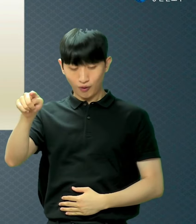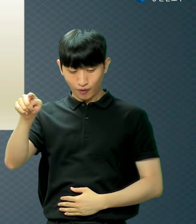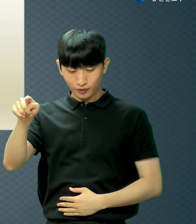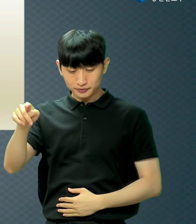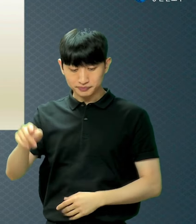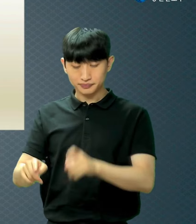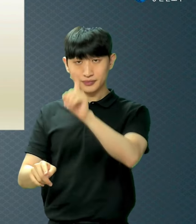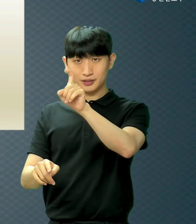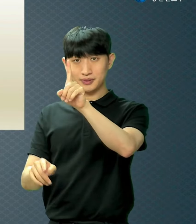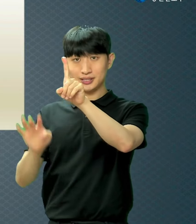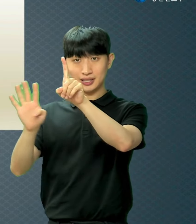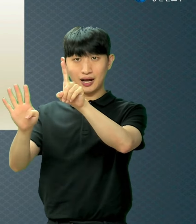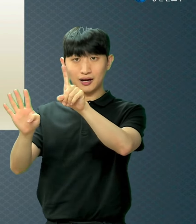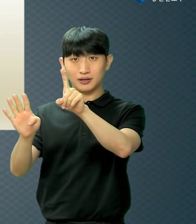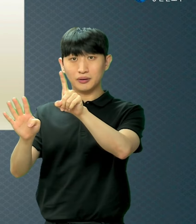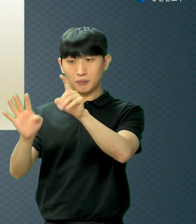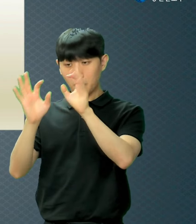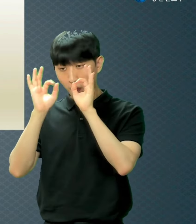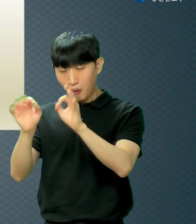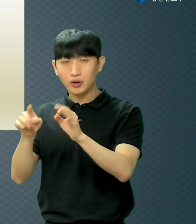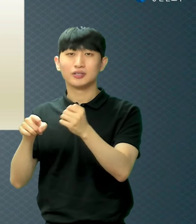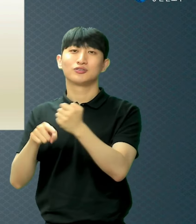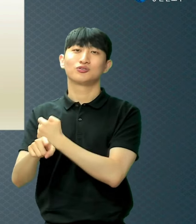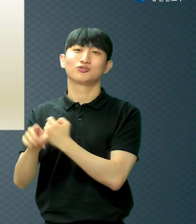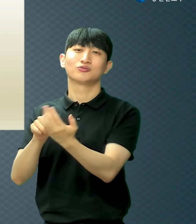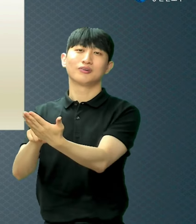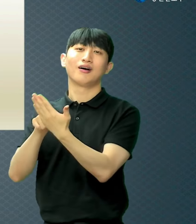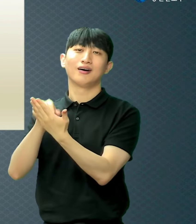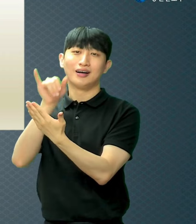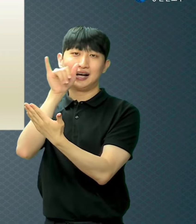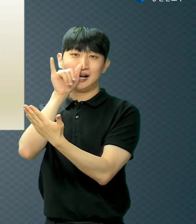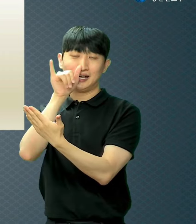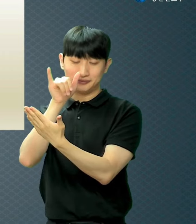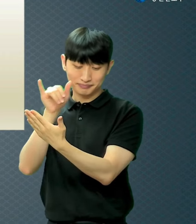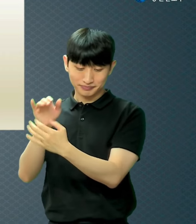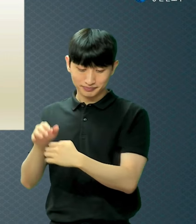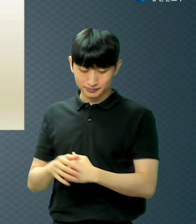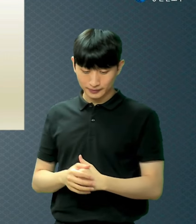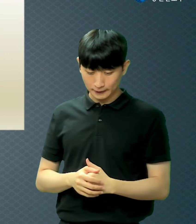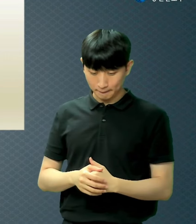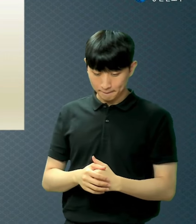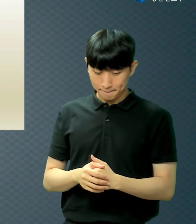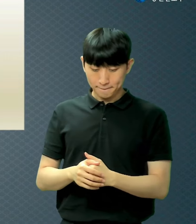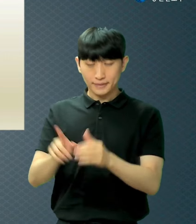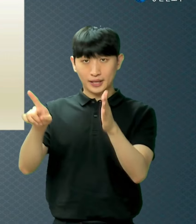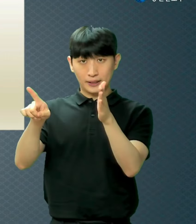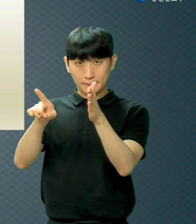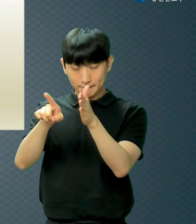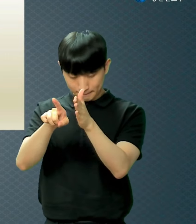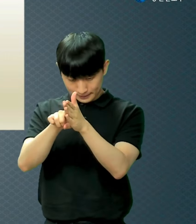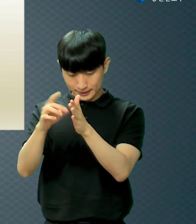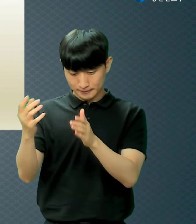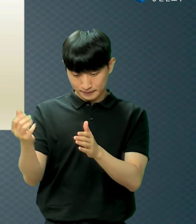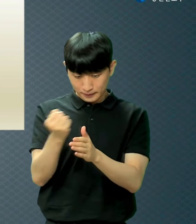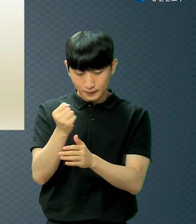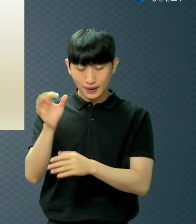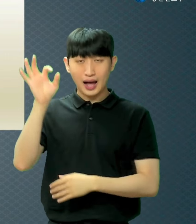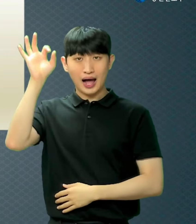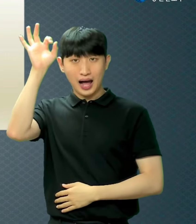아벨은 가인보다 더 나은 제사를 하나님께 드렸다 자 봐요